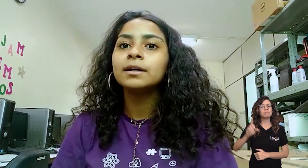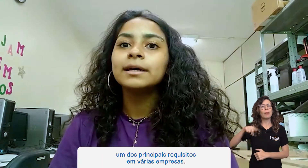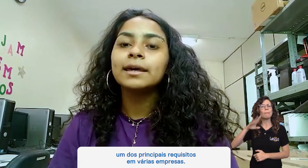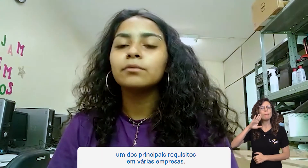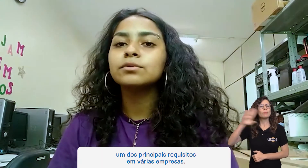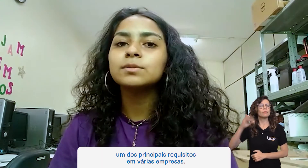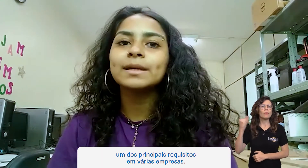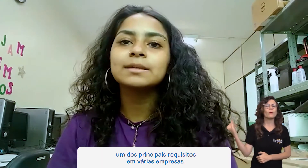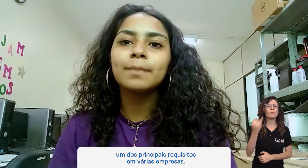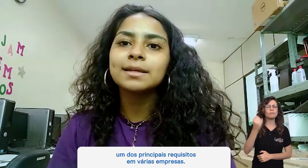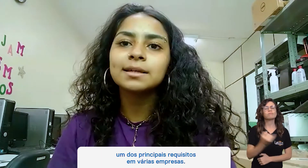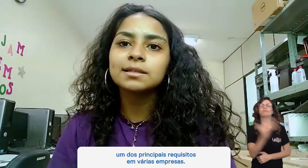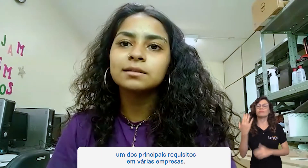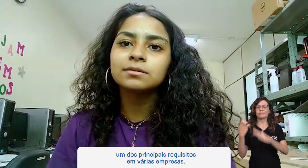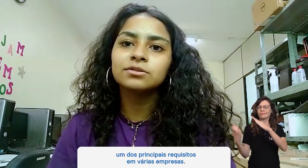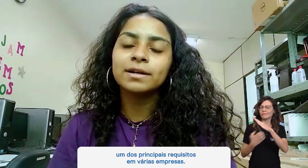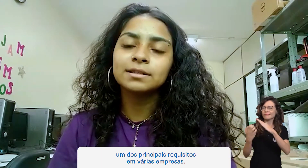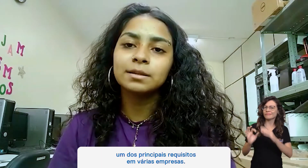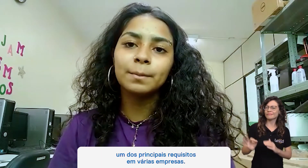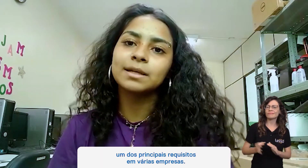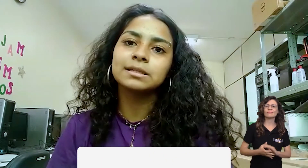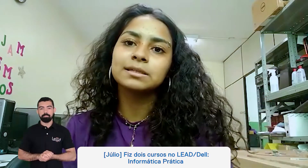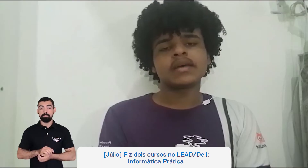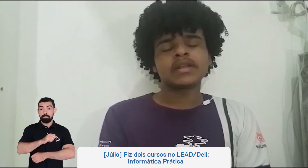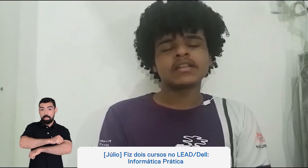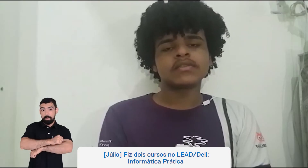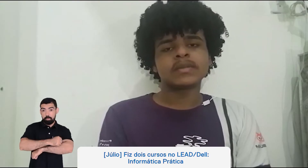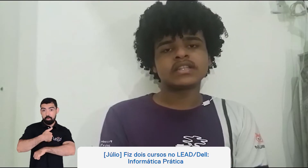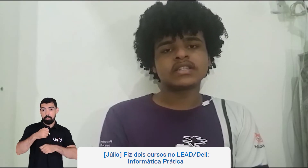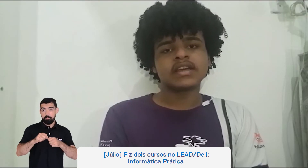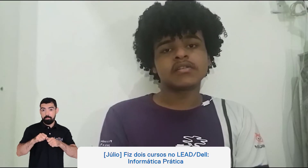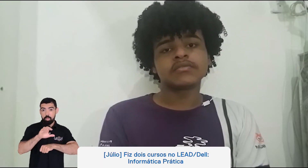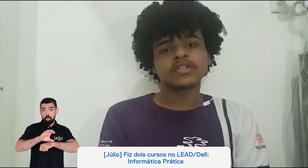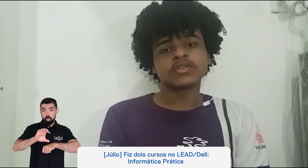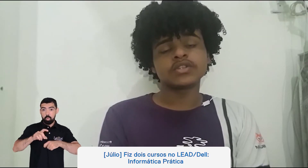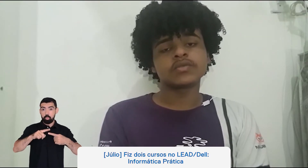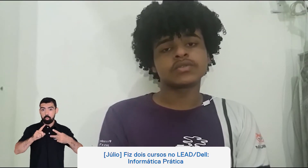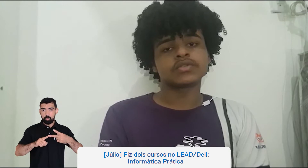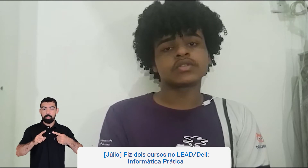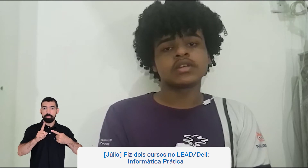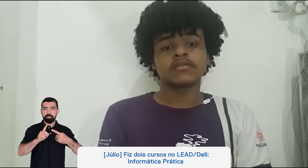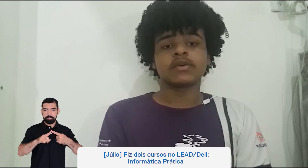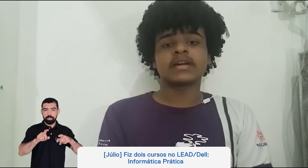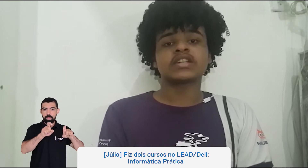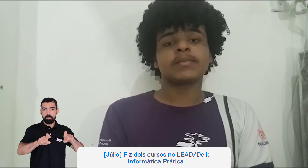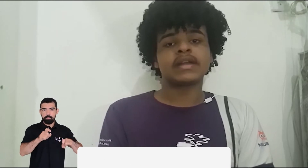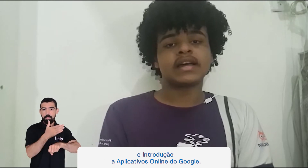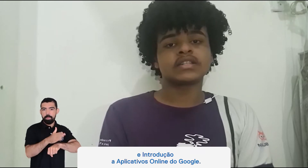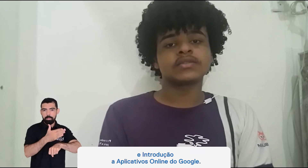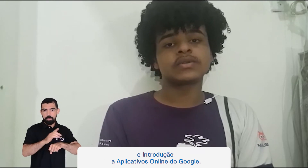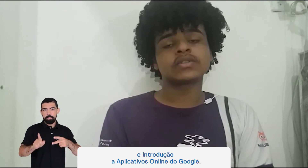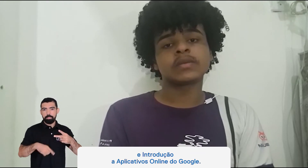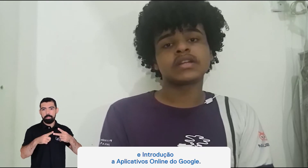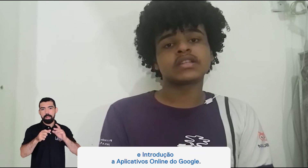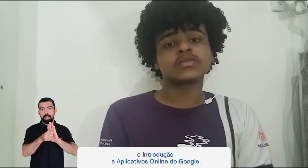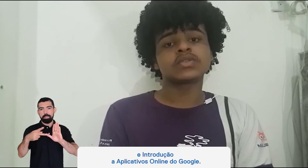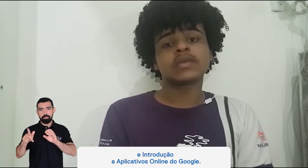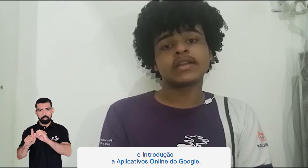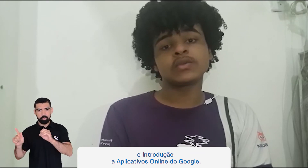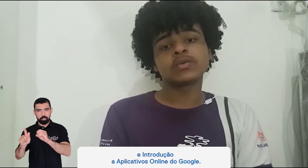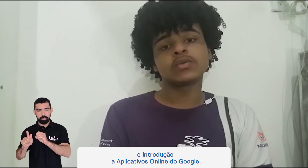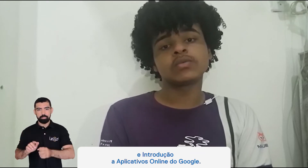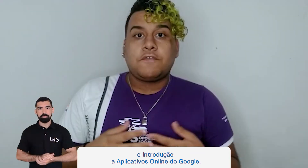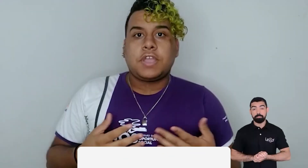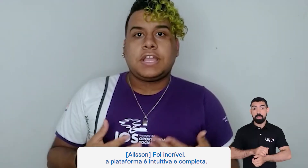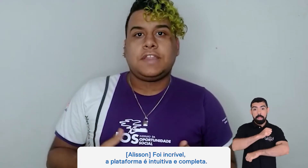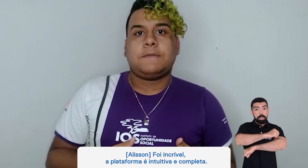trabalho, que é um dos principais requisitos em diversas empresas. Na plataforma LGDEL, eu fiz dois cursos, informática prática e introdução a aplicativos